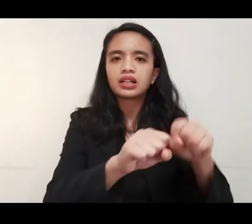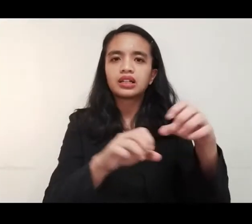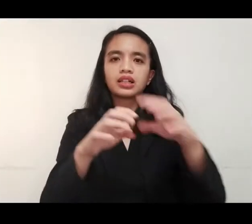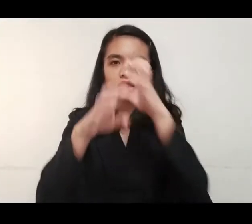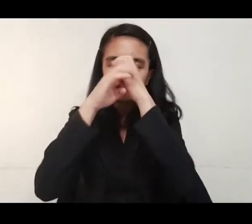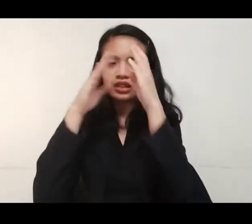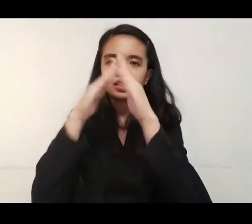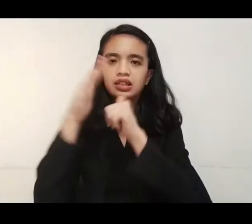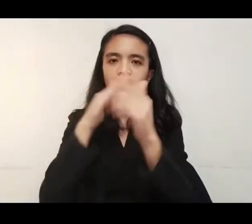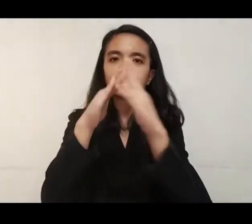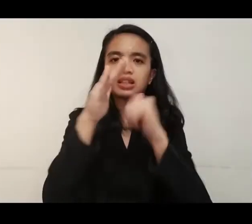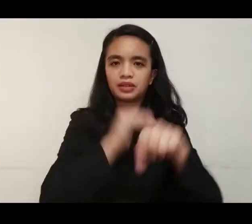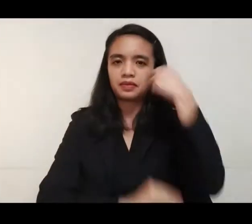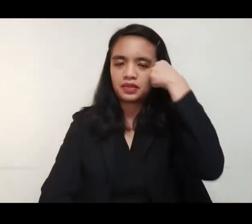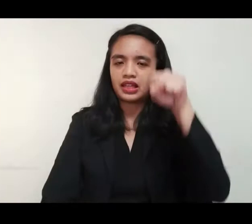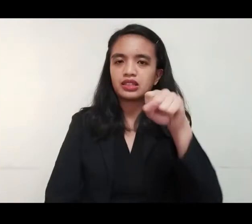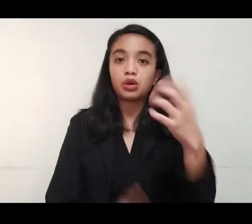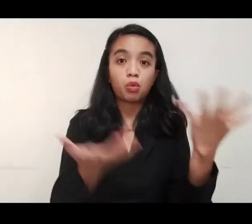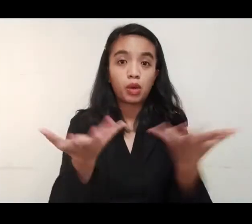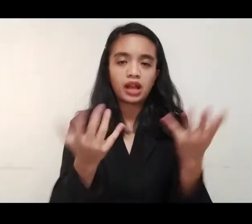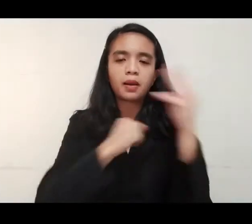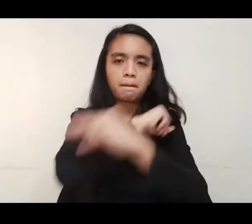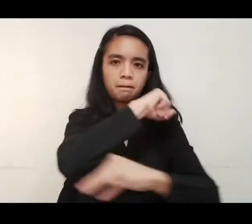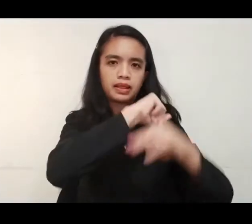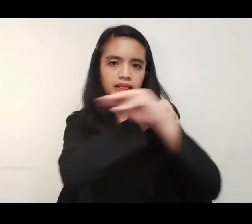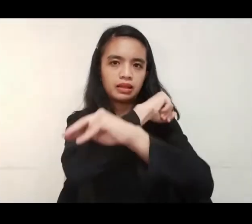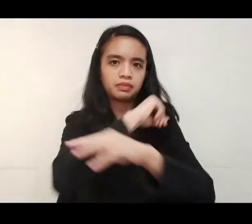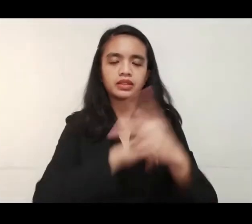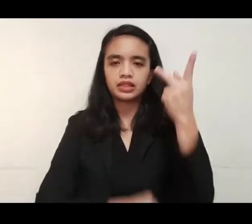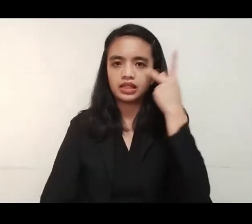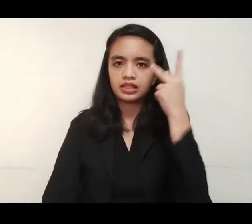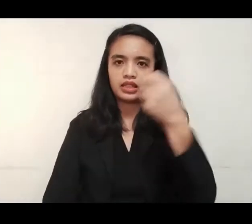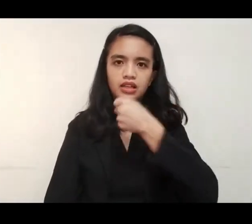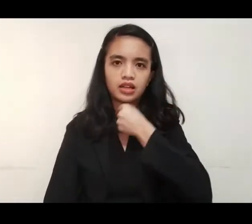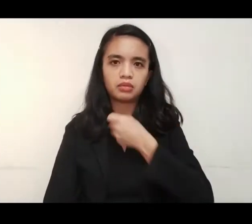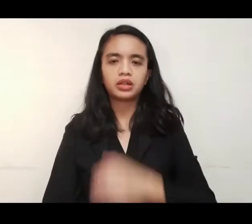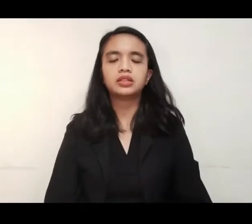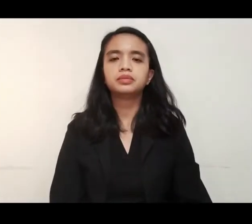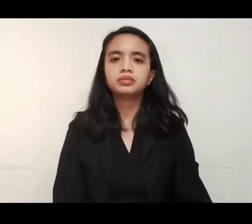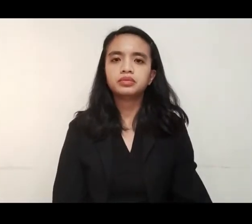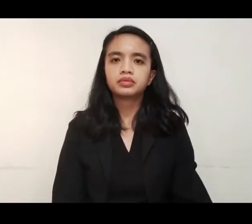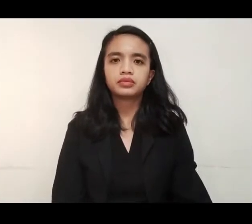violators. ang mga polis sa Mangaldan, Pangasinan. Narito ang report.